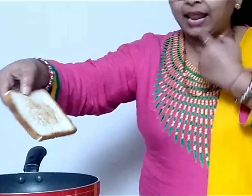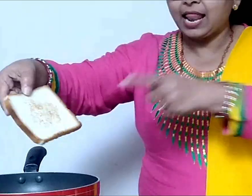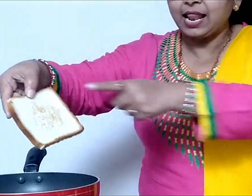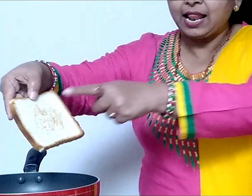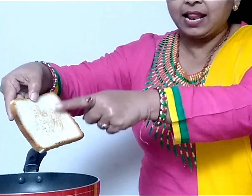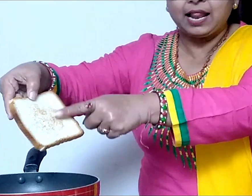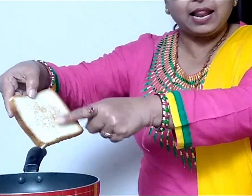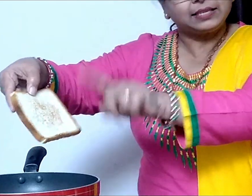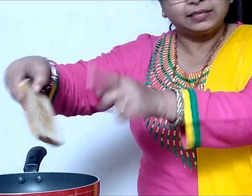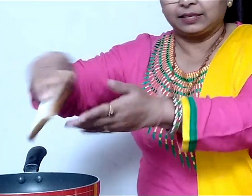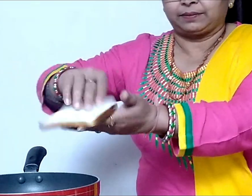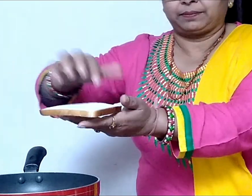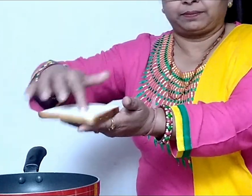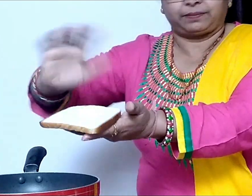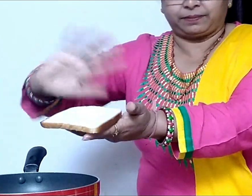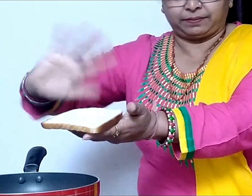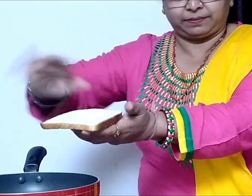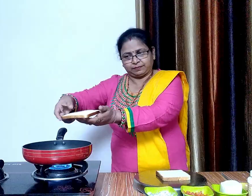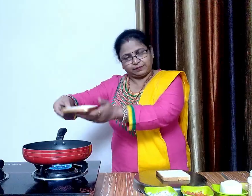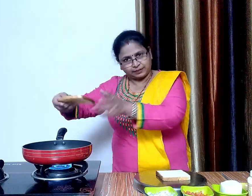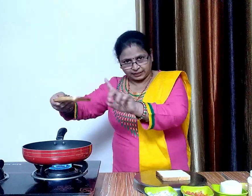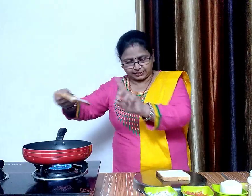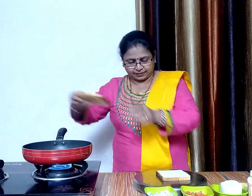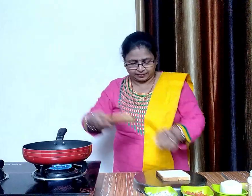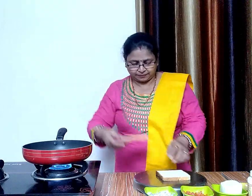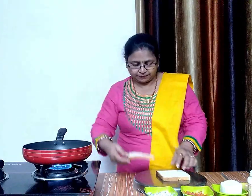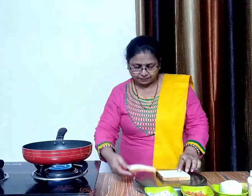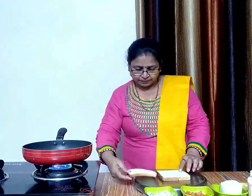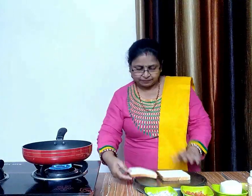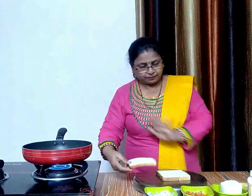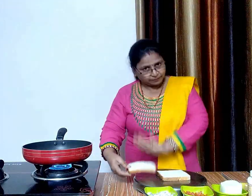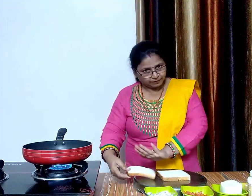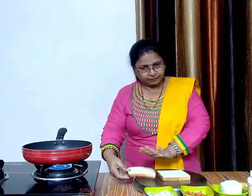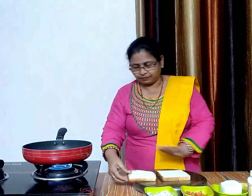देखिए एक साइट से ब्रेट गोल्डर ब्राउन हो चुकी है अब गैस को बंद कर देंगे